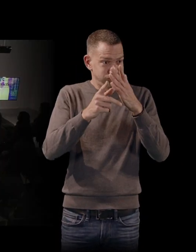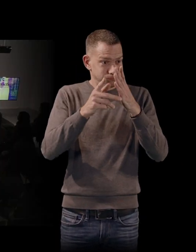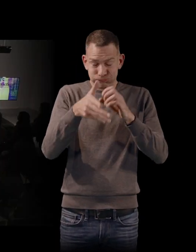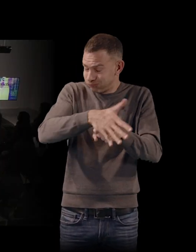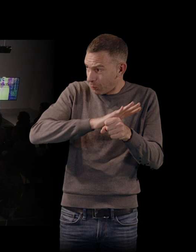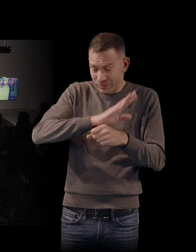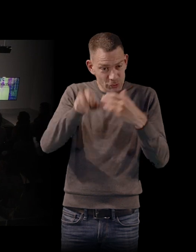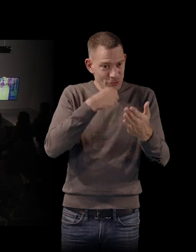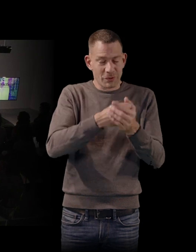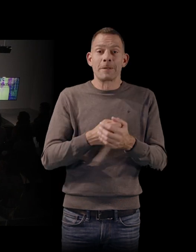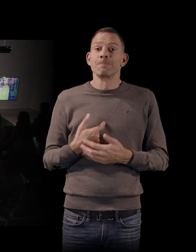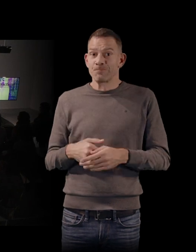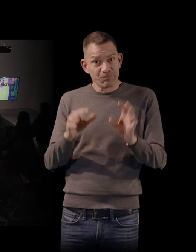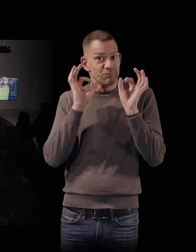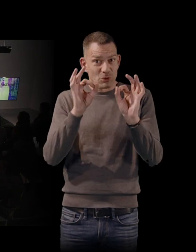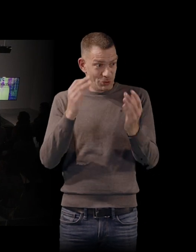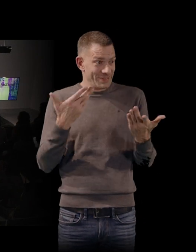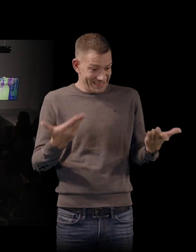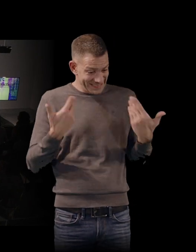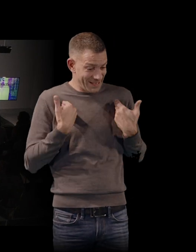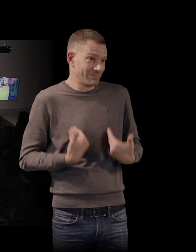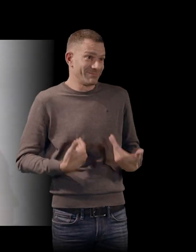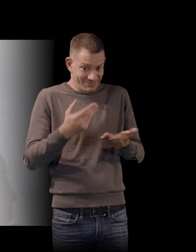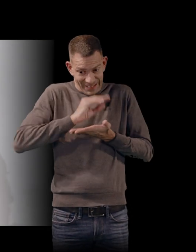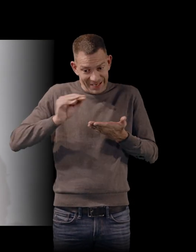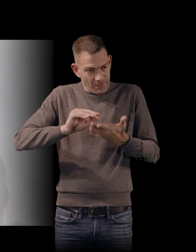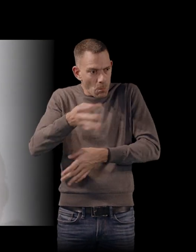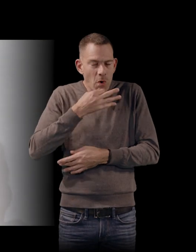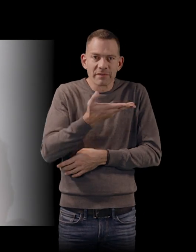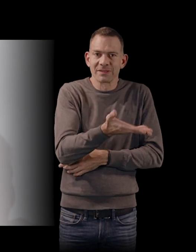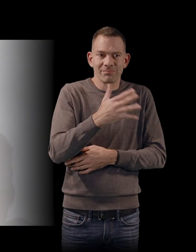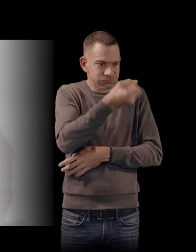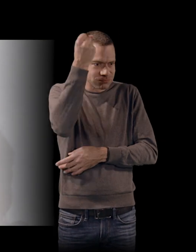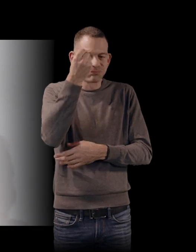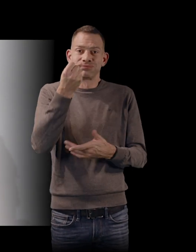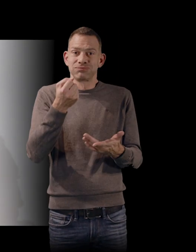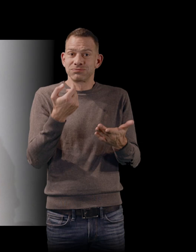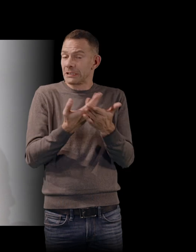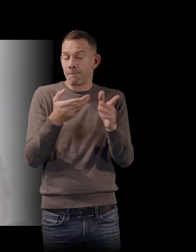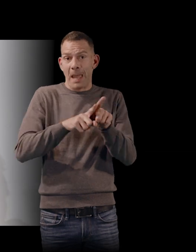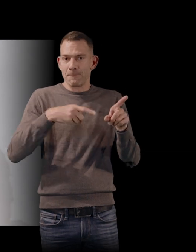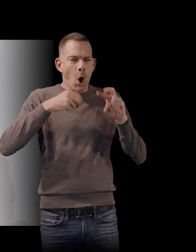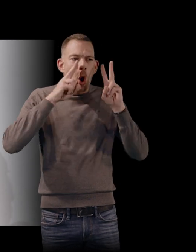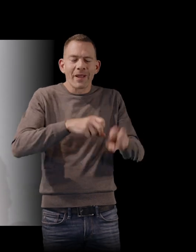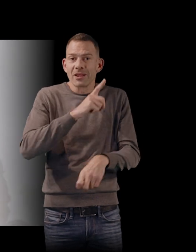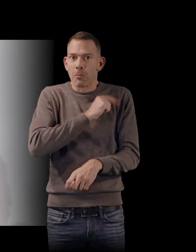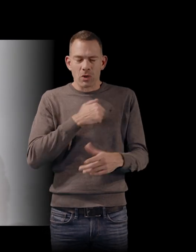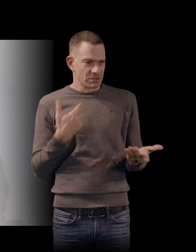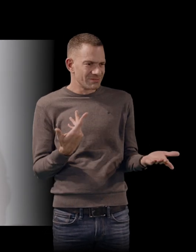que l'écrivaine que je suis peut se saisir de ça, parce que c'est un peu quasiment une enquête policière. se dit, mais pourquoi ce film a eu